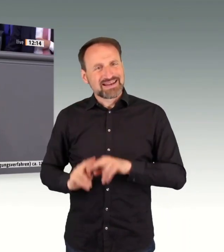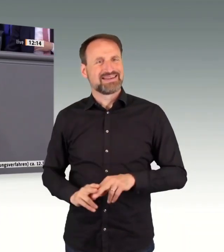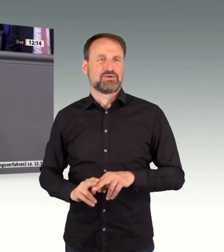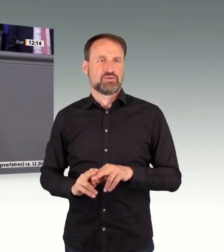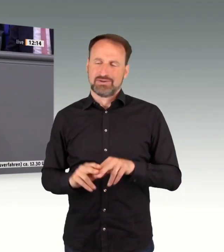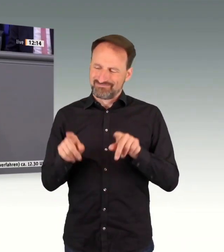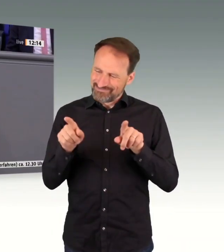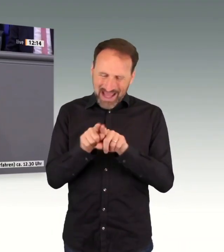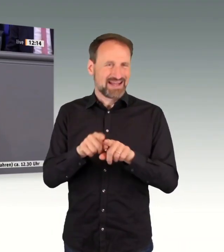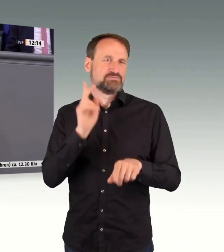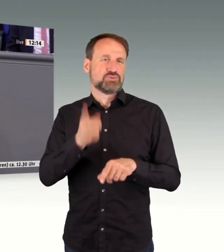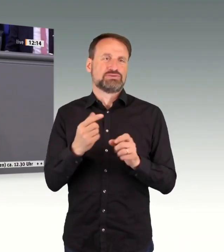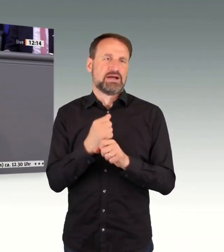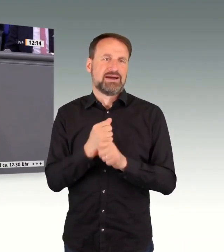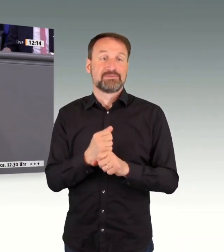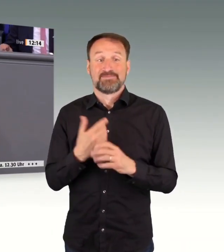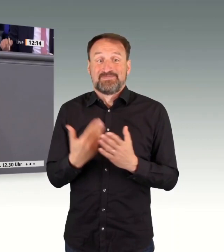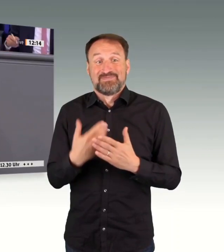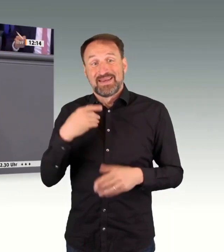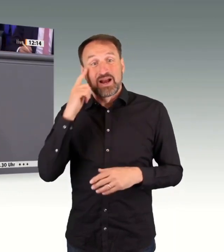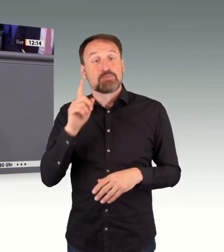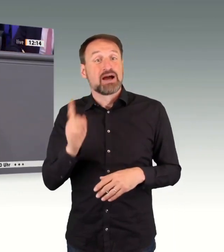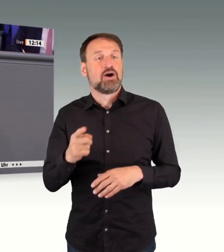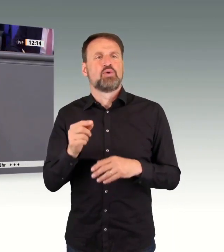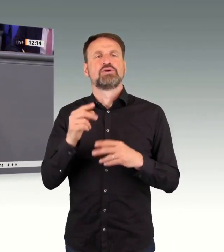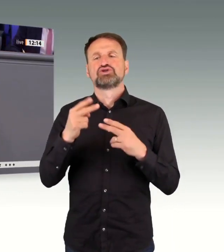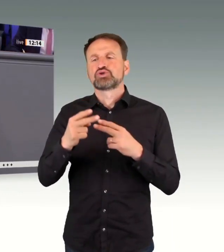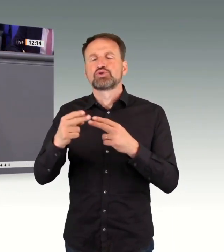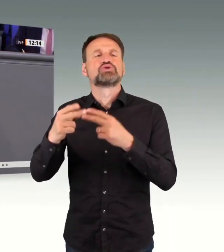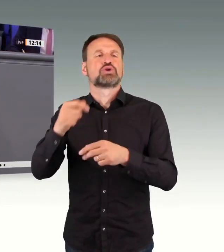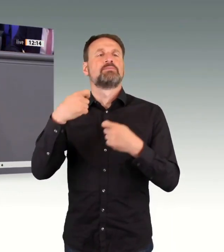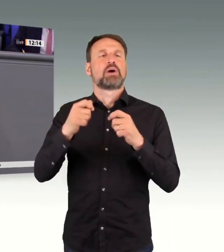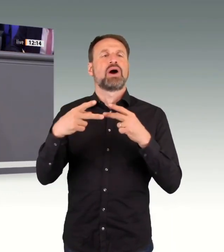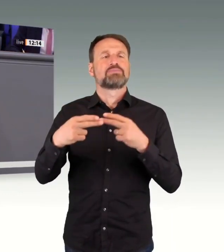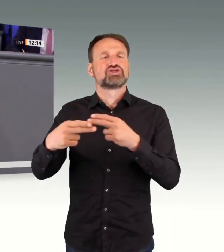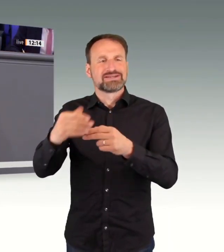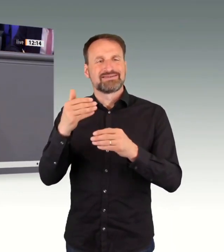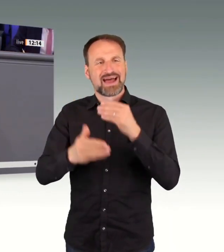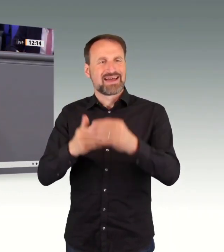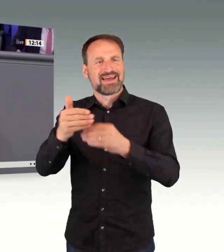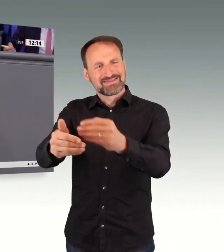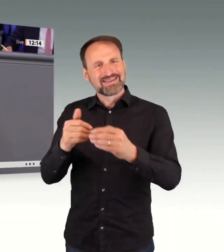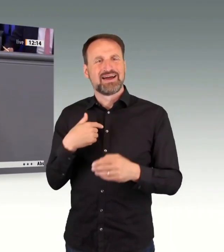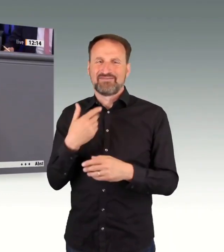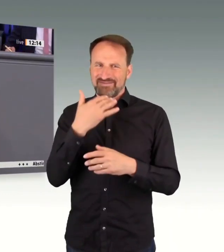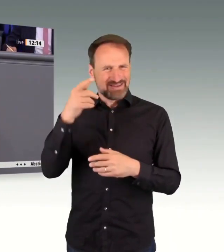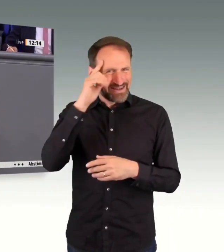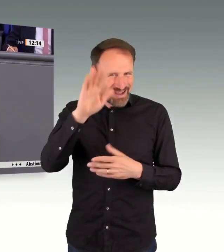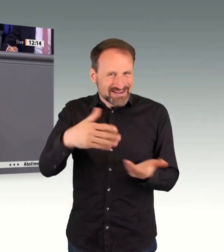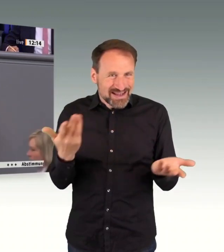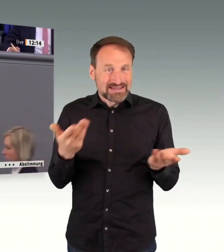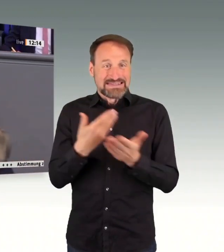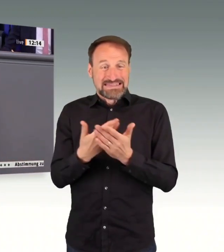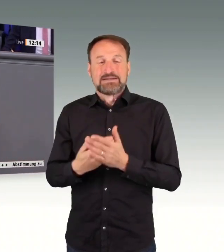Darum wird sich die Beschleunigungskommission Schiene kümmern, die wir im Koalitionsvertrag festgelegt haben. Und hier geht es darum, eben mehr